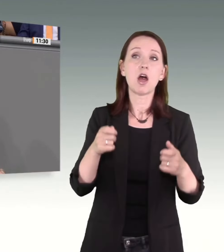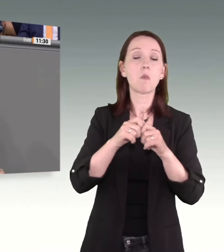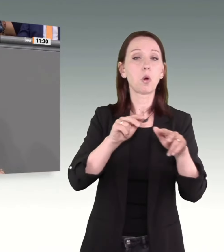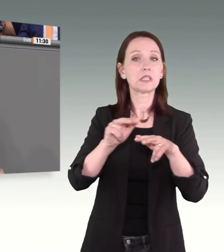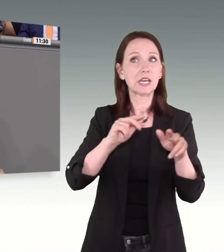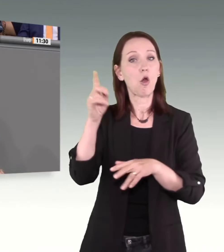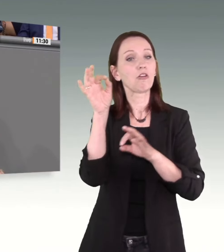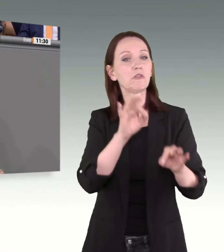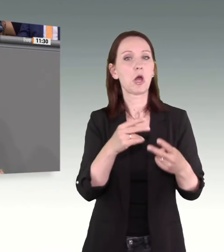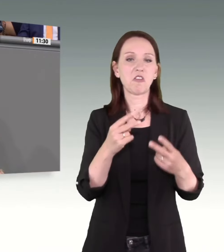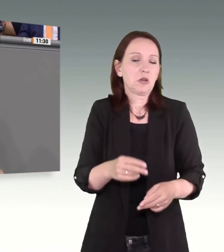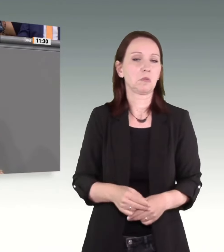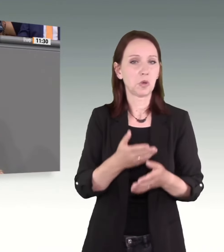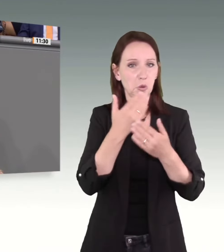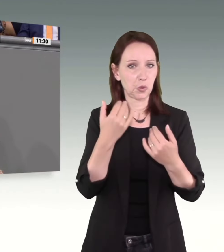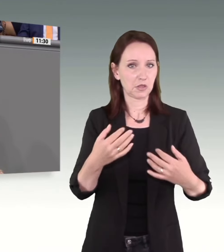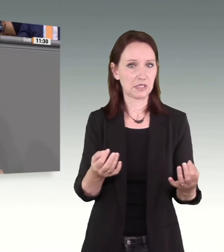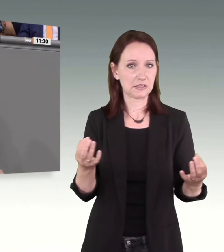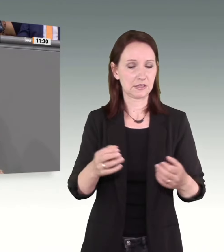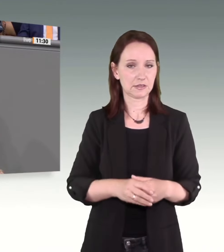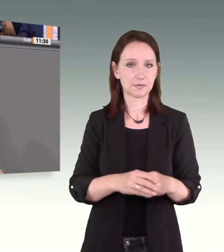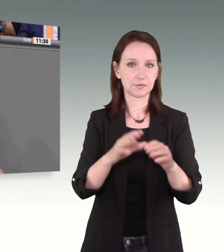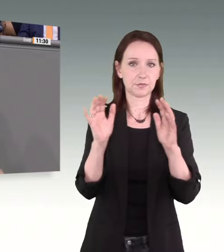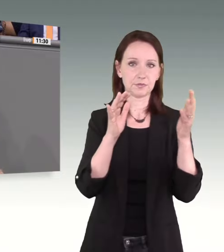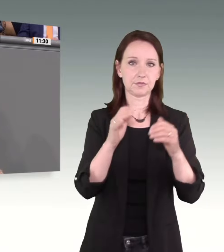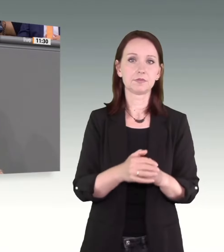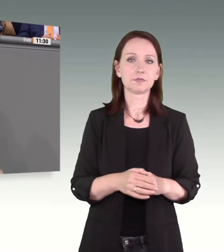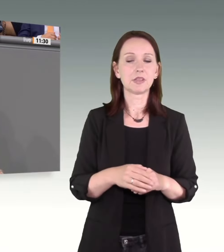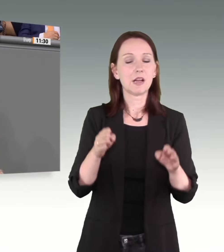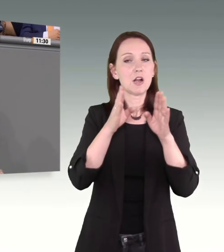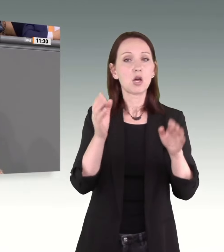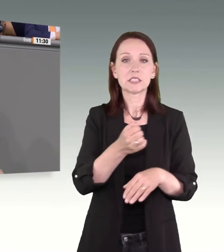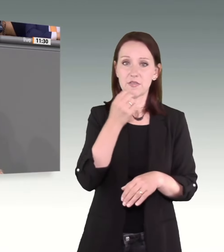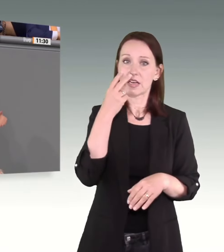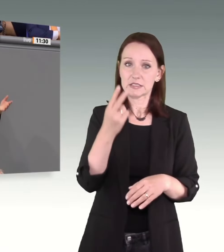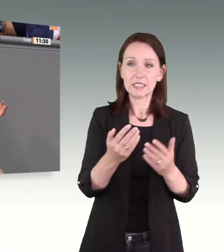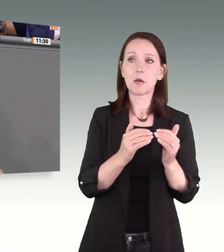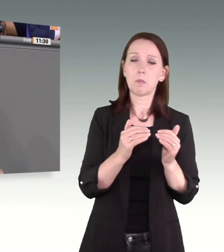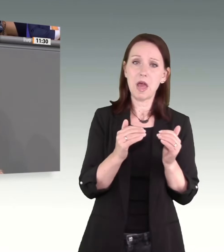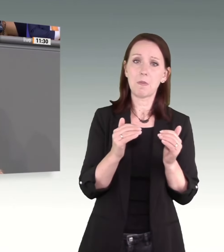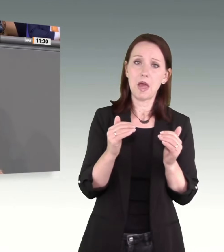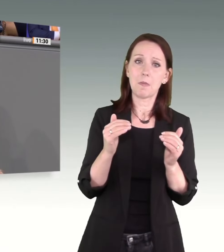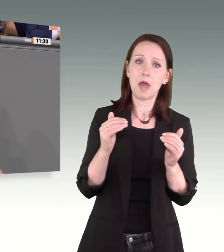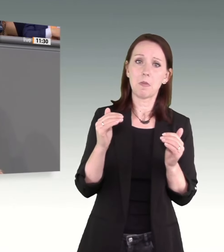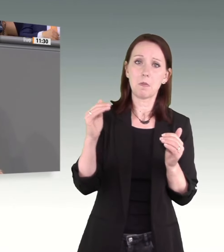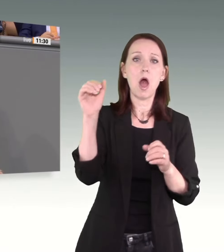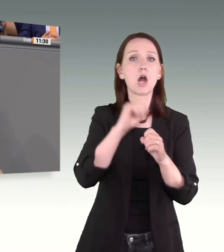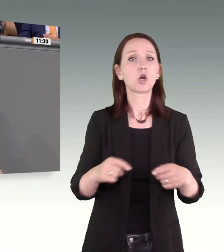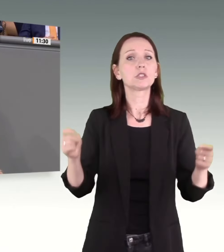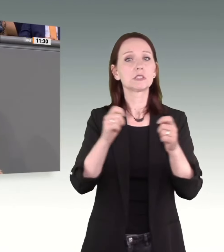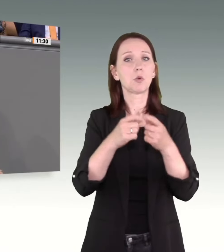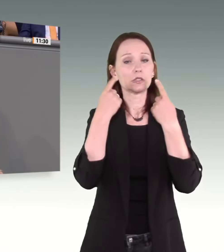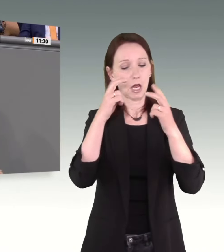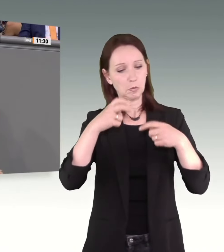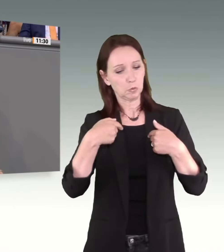Trotz nahezu kontinuierlichem Anstieg von häuslicher Gewalt betrachtet sich der Bund als nicht zuständig und bleibt weitestgehend